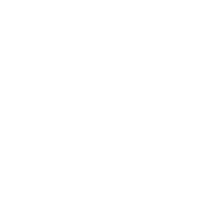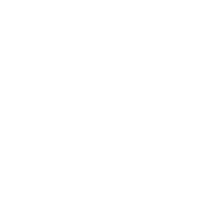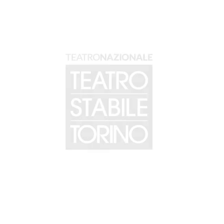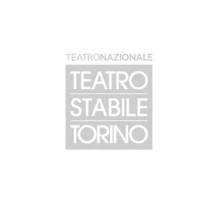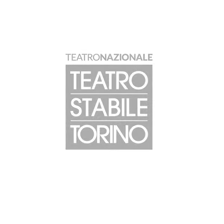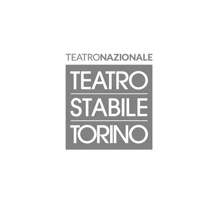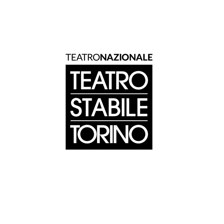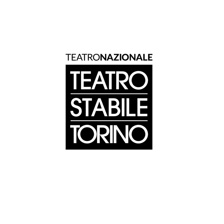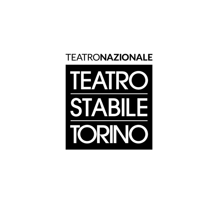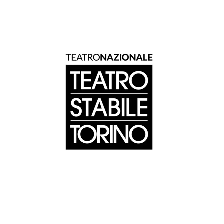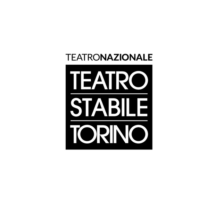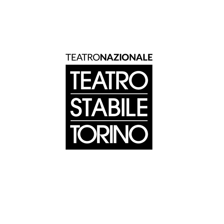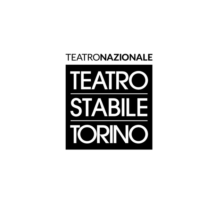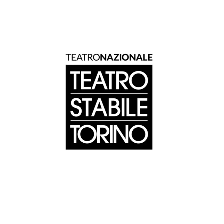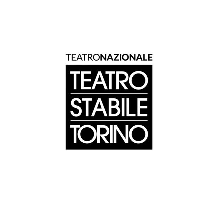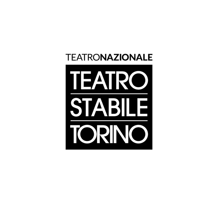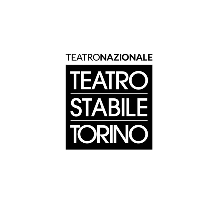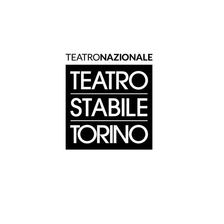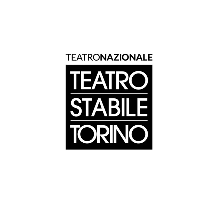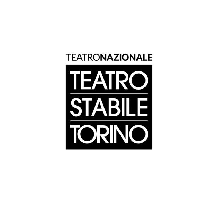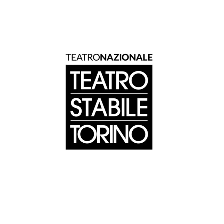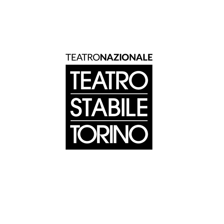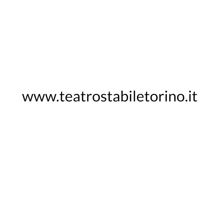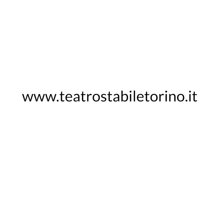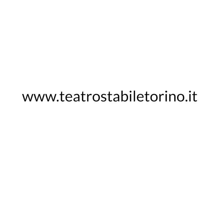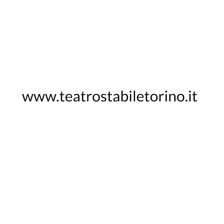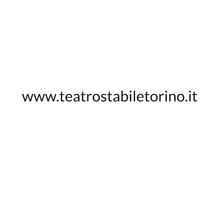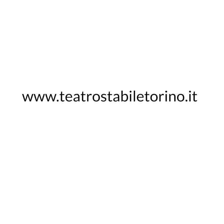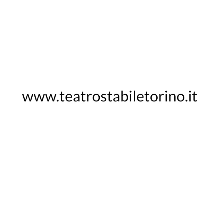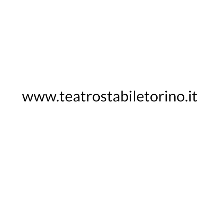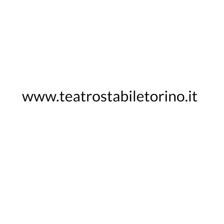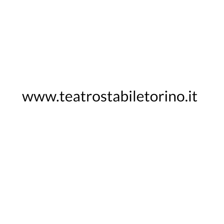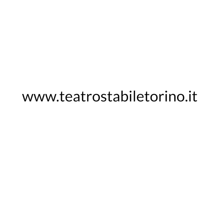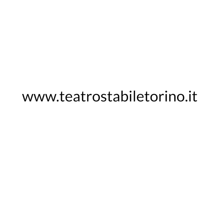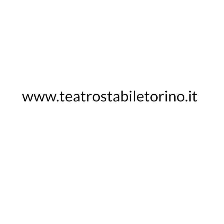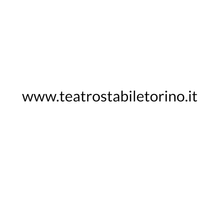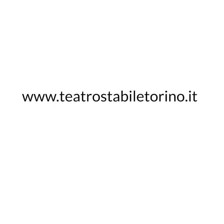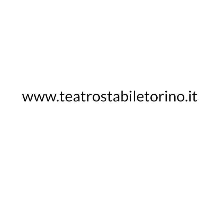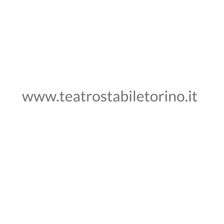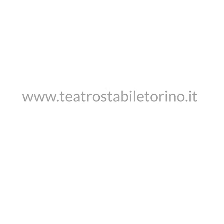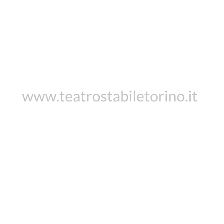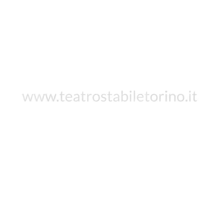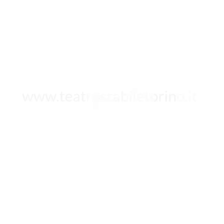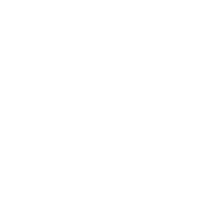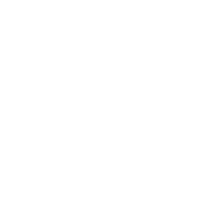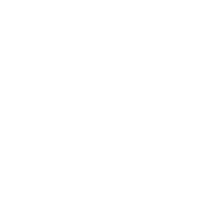Grazie a tutti